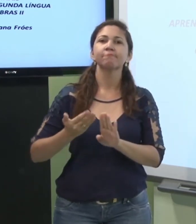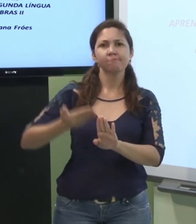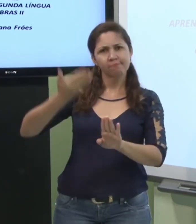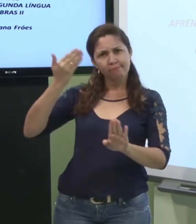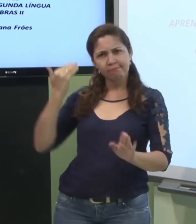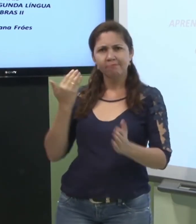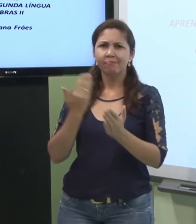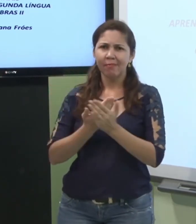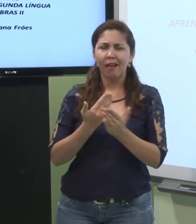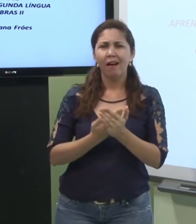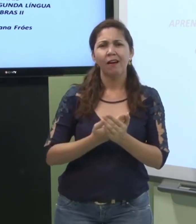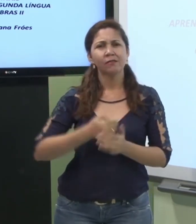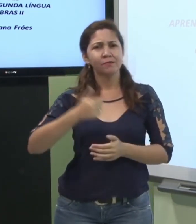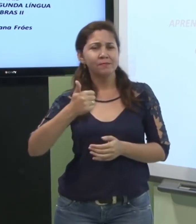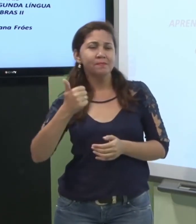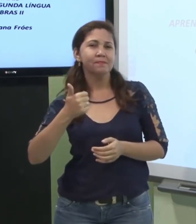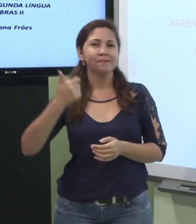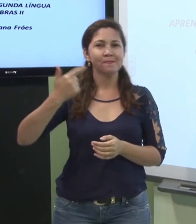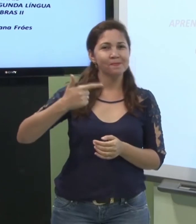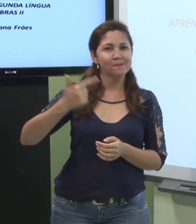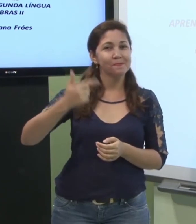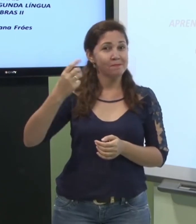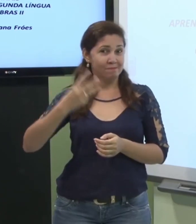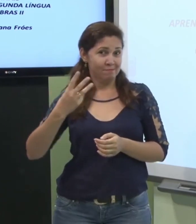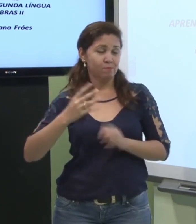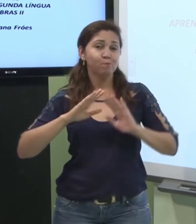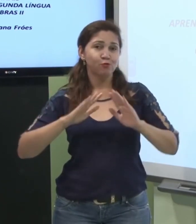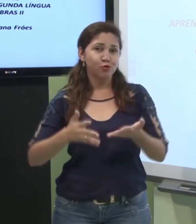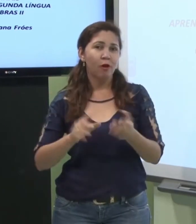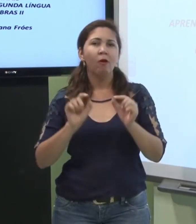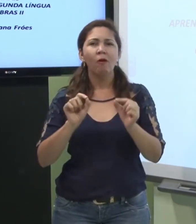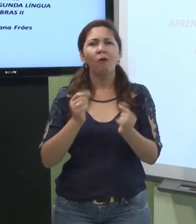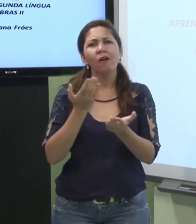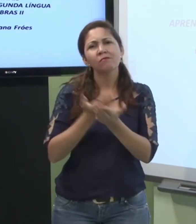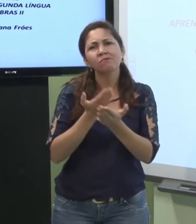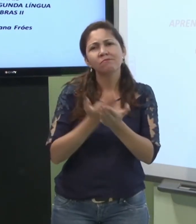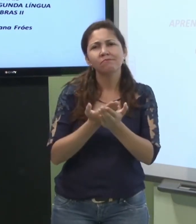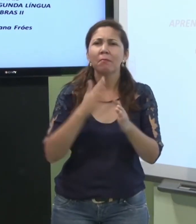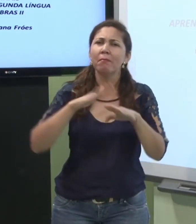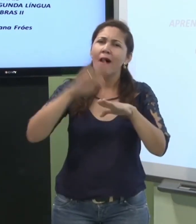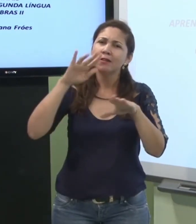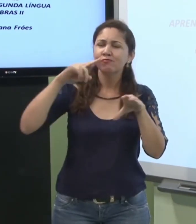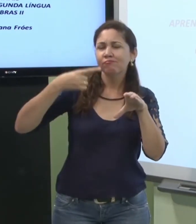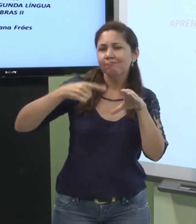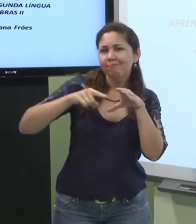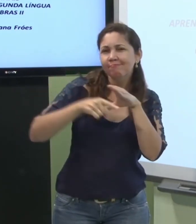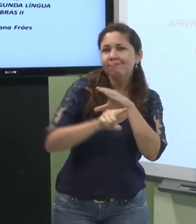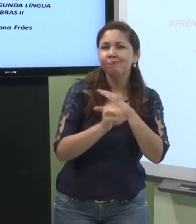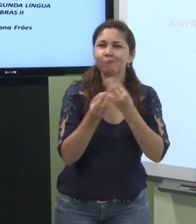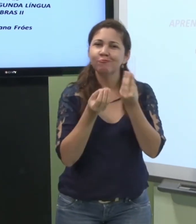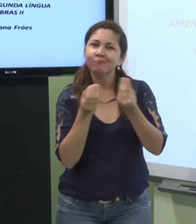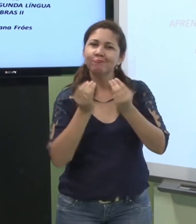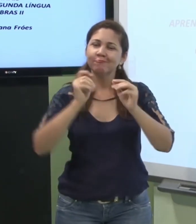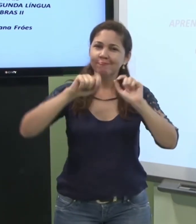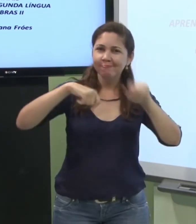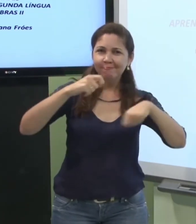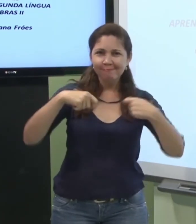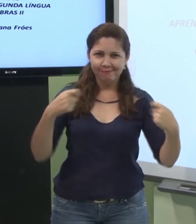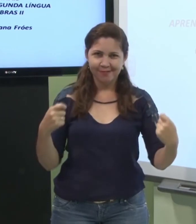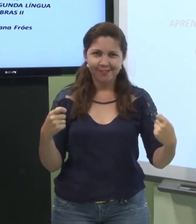Nós já estudamos a primeira, a segunda e a terceira e hoje nós iremos aprofundar um pouco mais nos